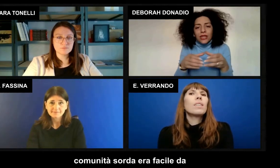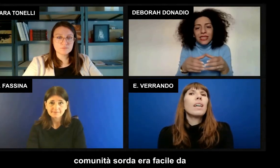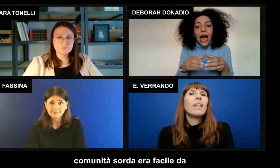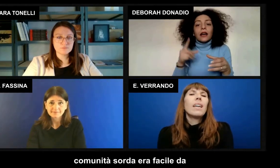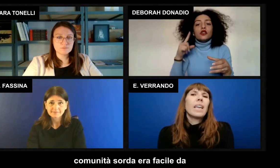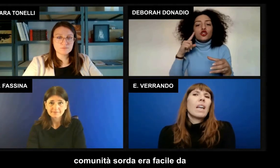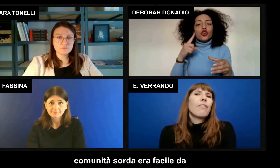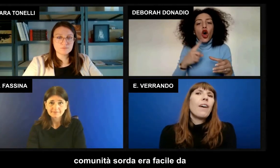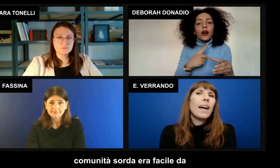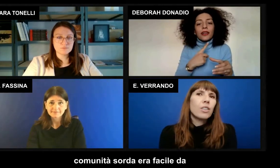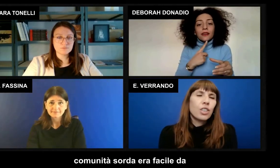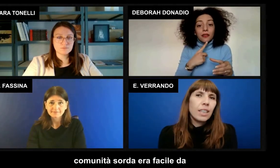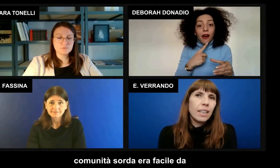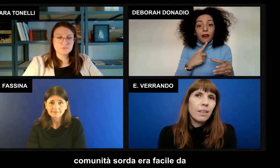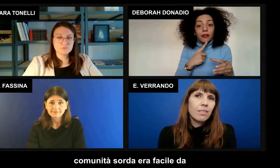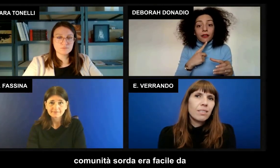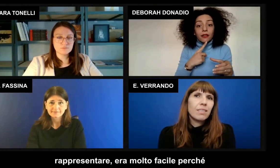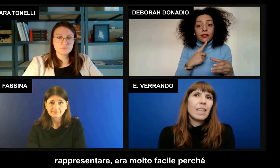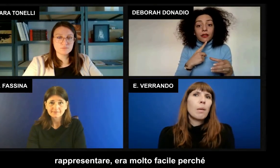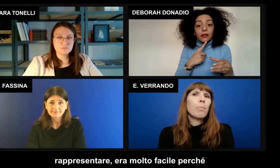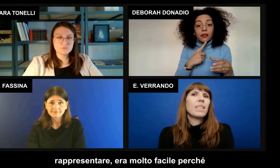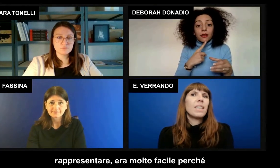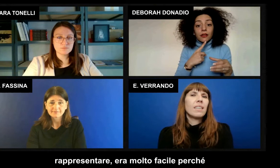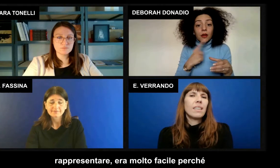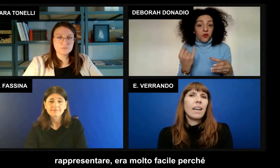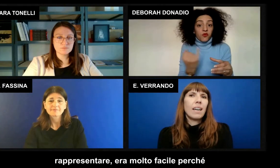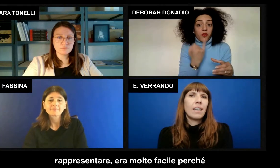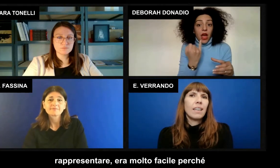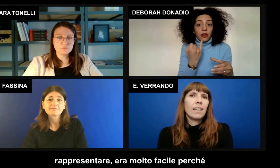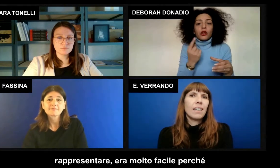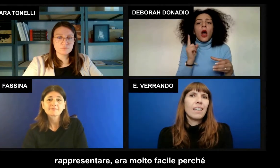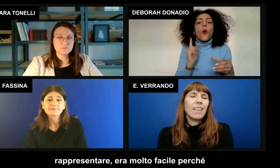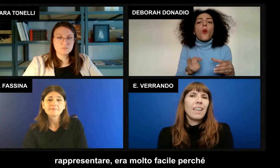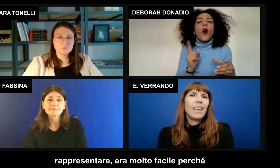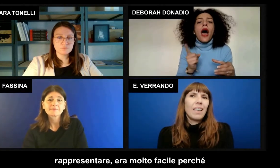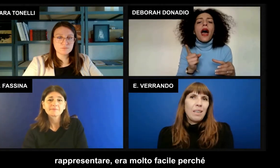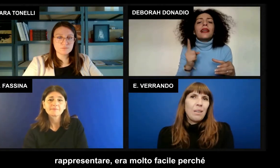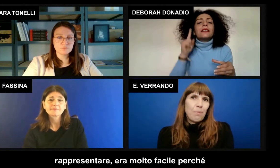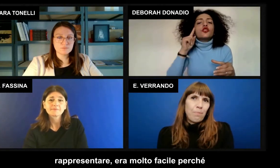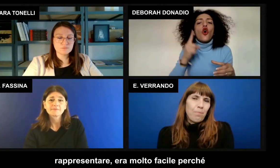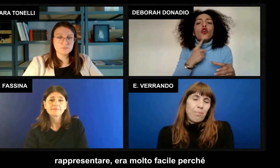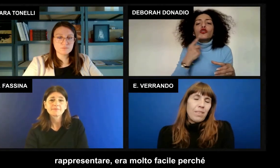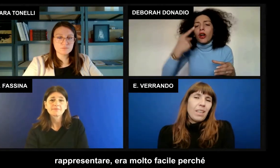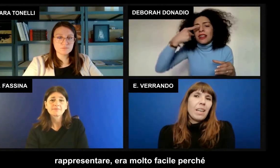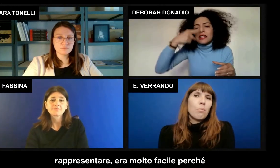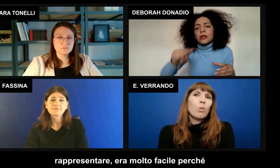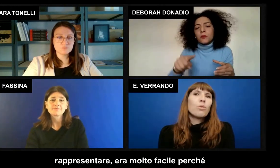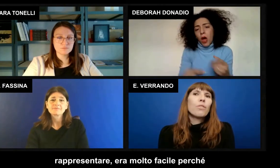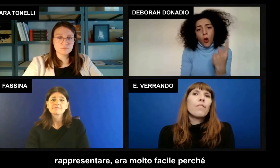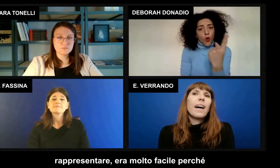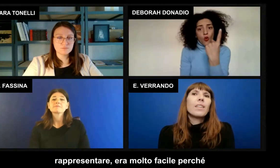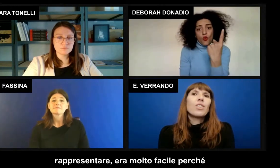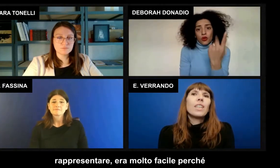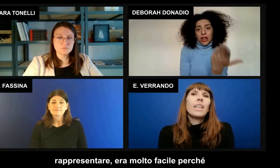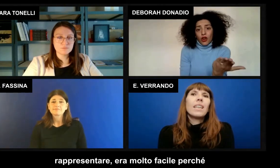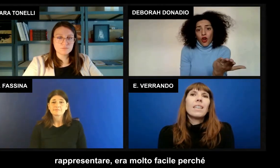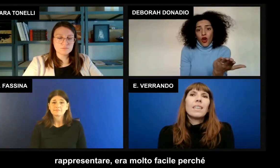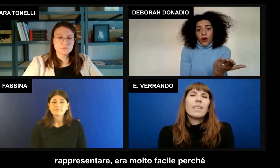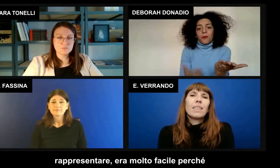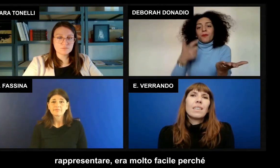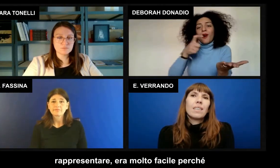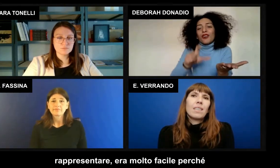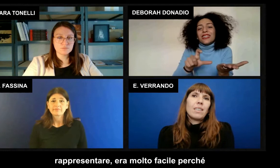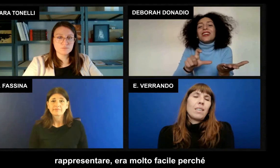sorda era facile da rappresentare. era molto facile